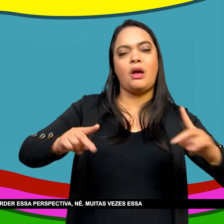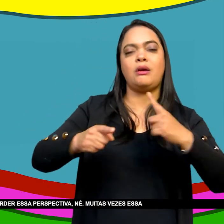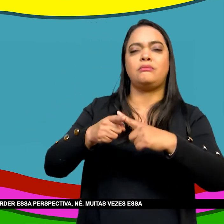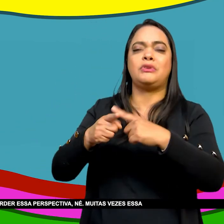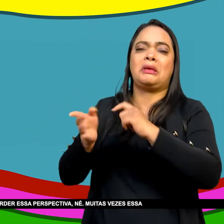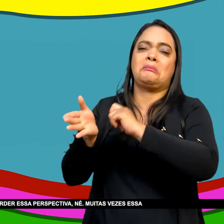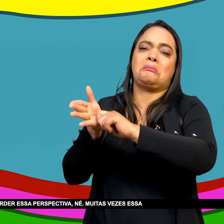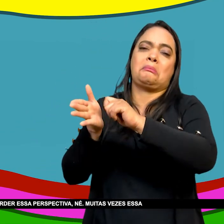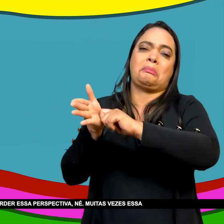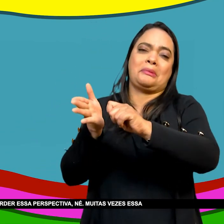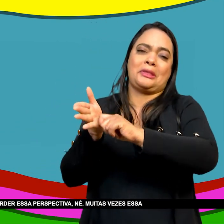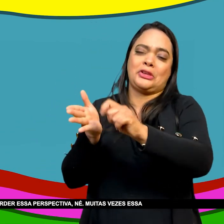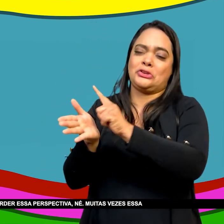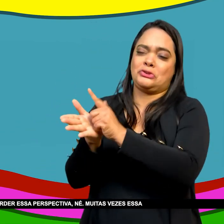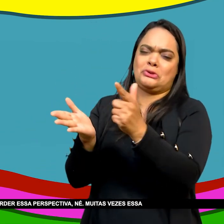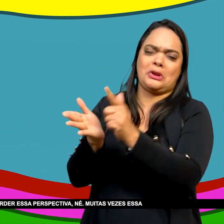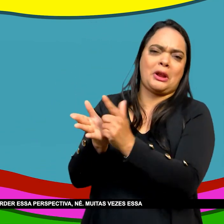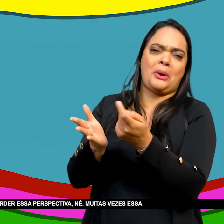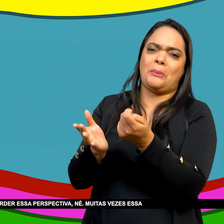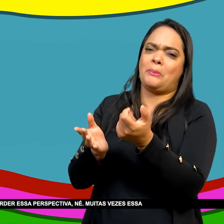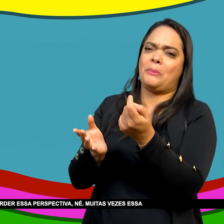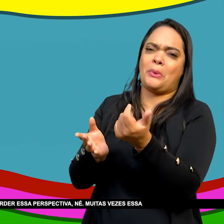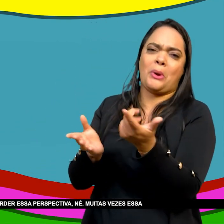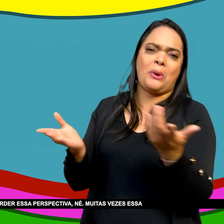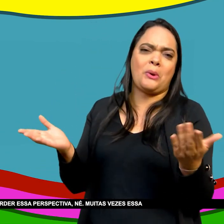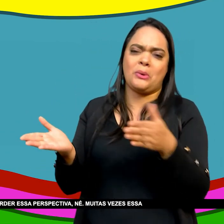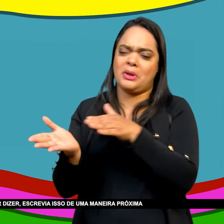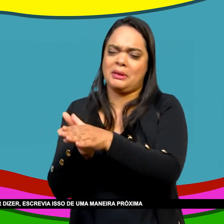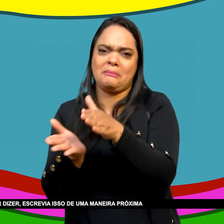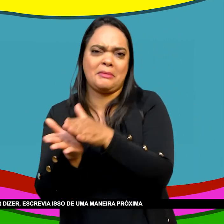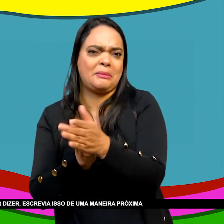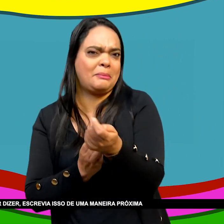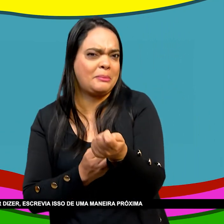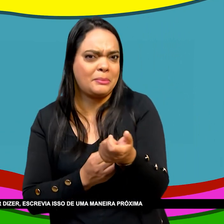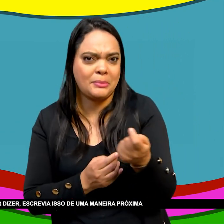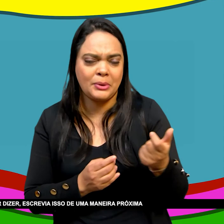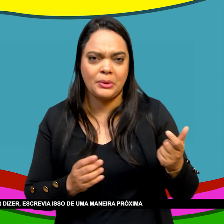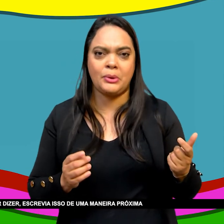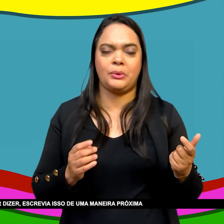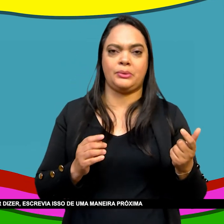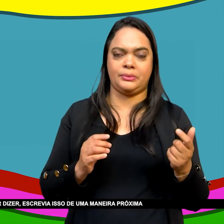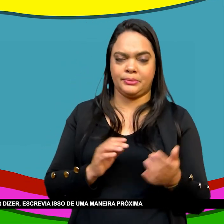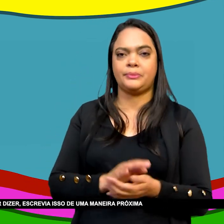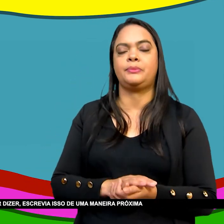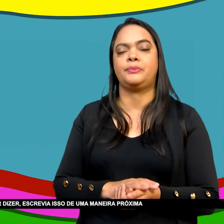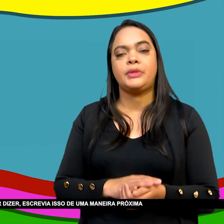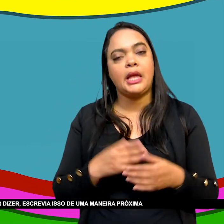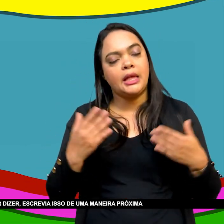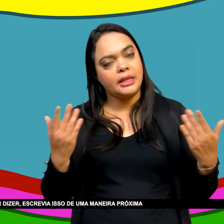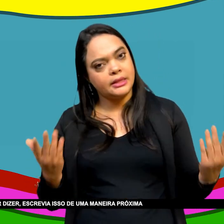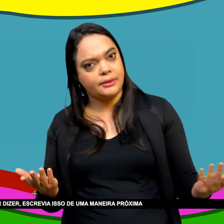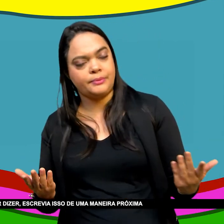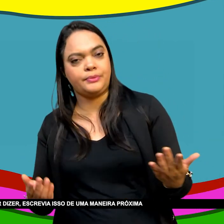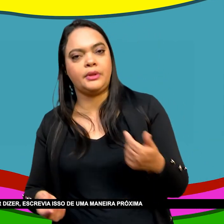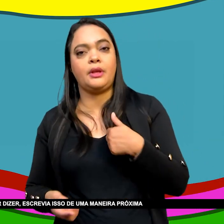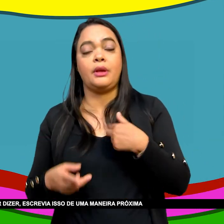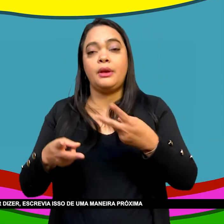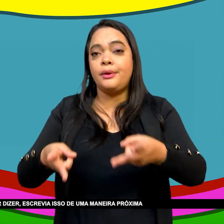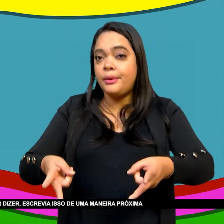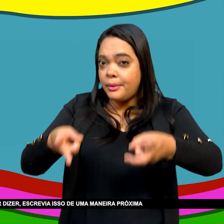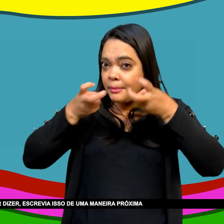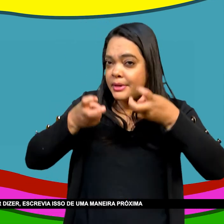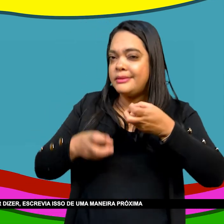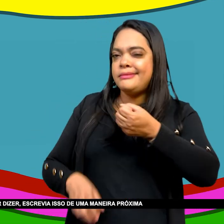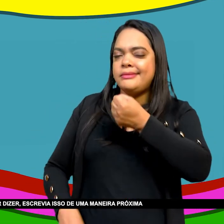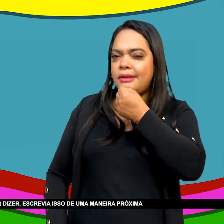Essa perspectiva Muitas vezes Essa imprensa Da época Ela se escrevia De forma oral